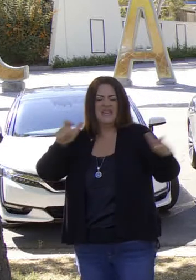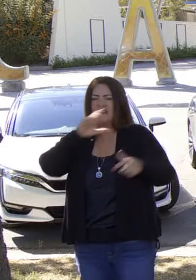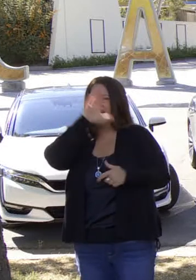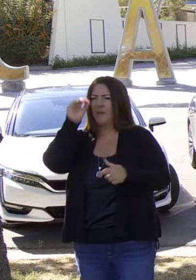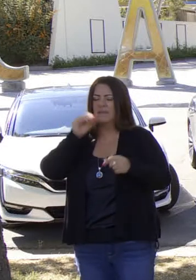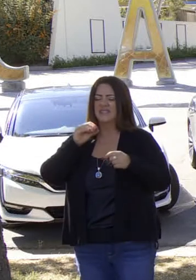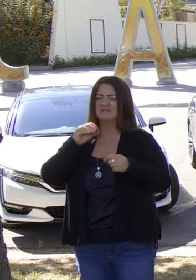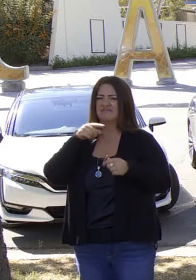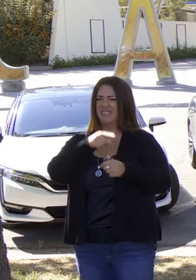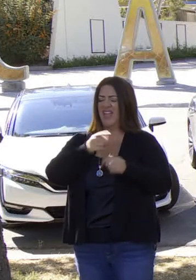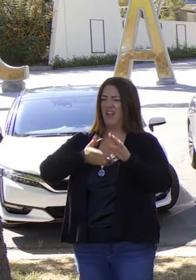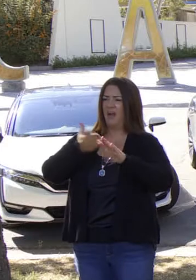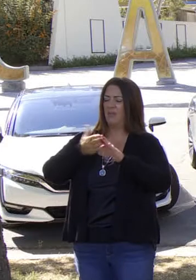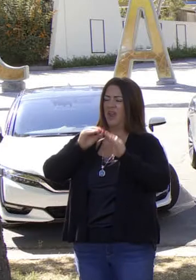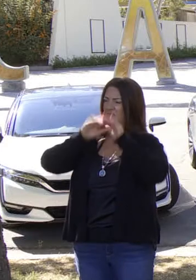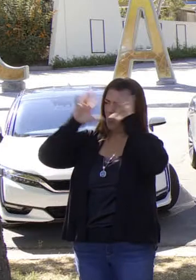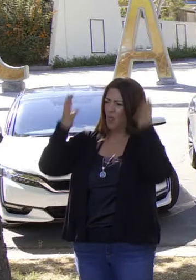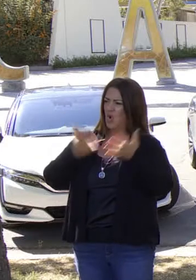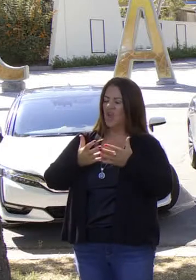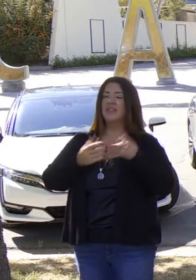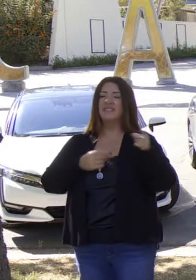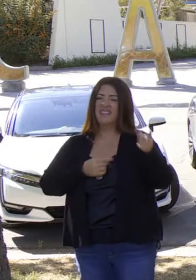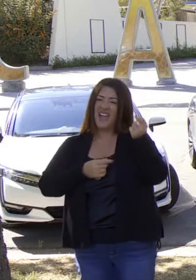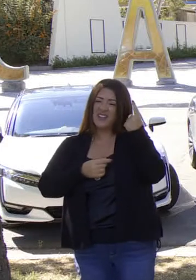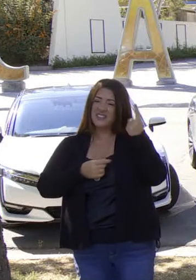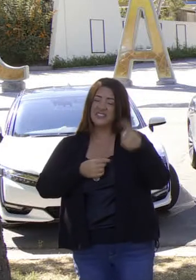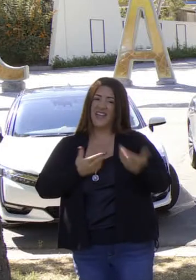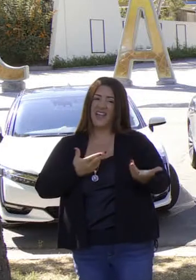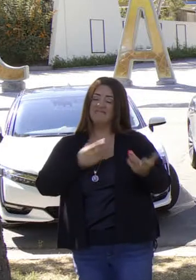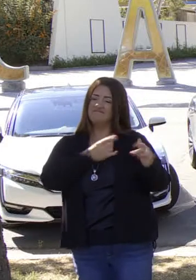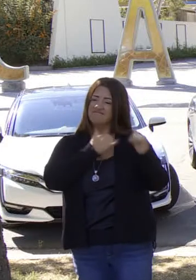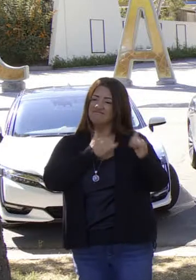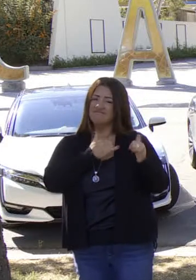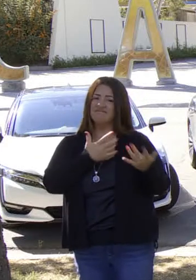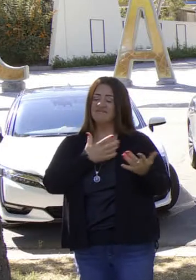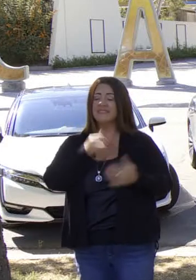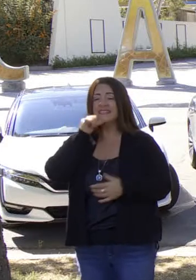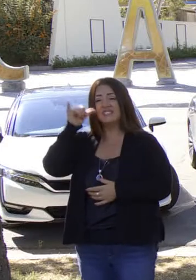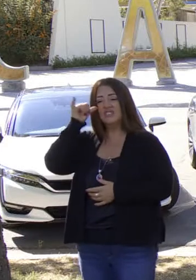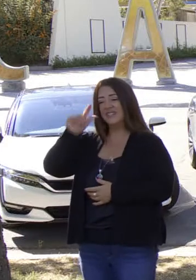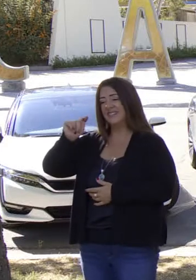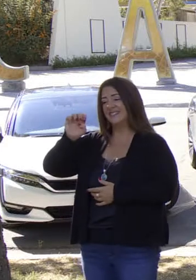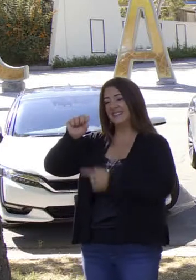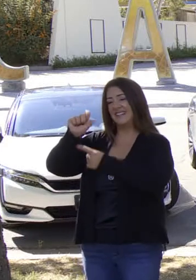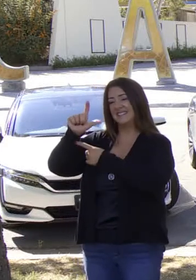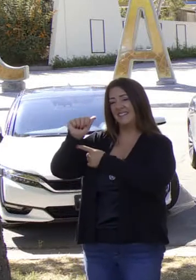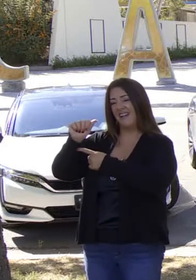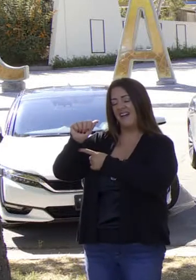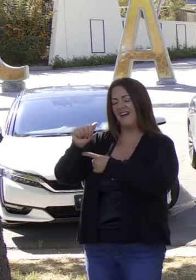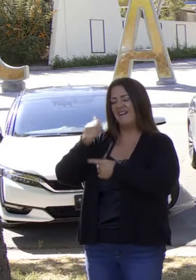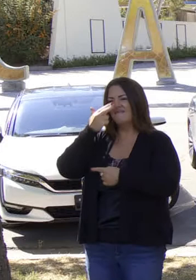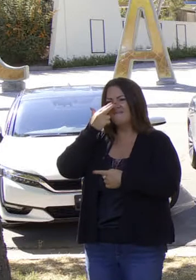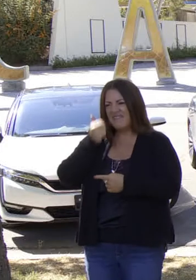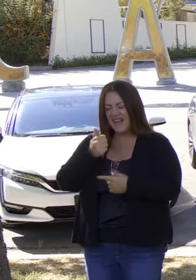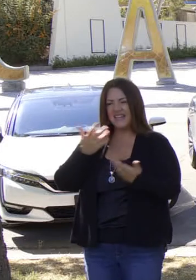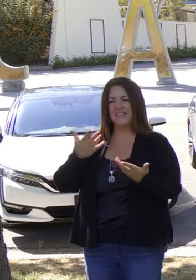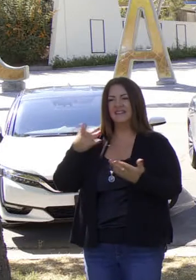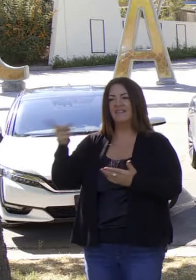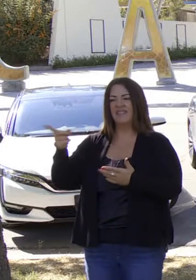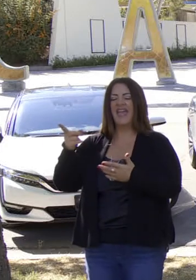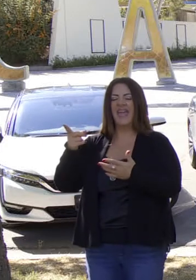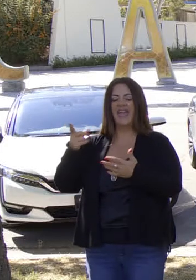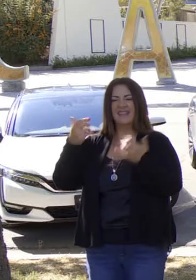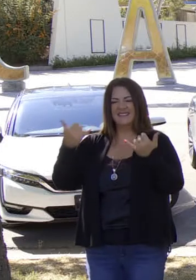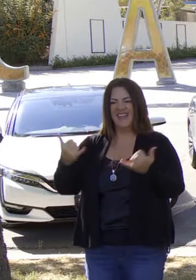pensar de algunas de las compañías más grandes del mundo que lo entienden y quieren lograrlo. Tesla ayer también coincidentemente